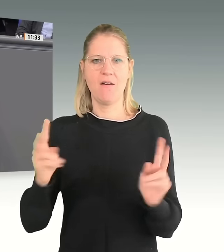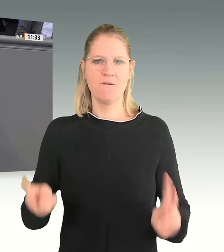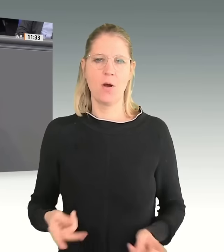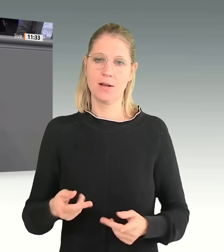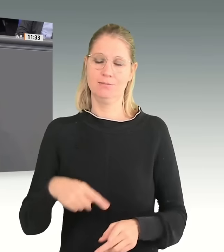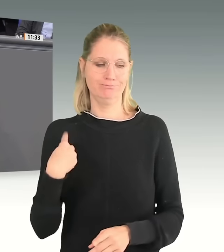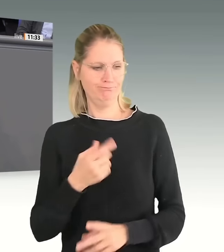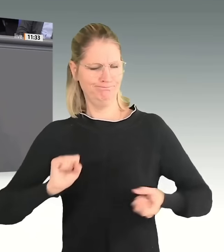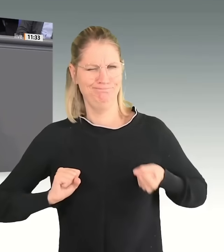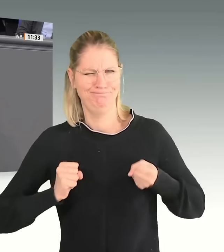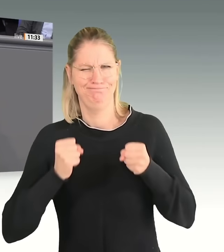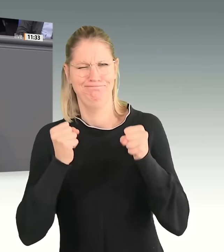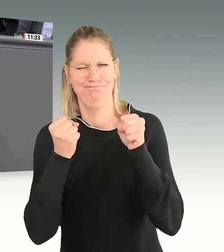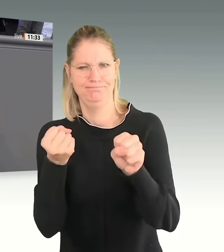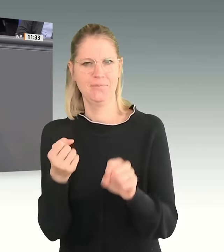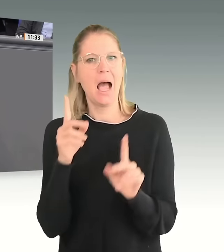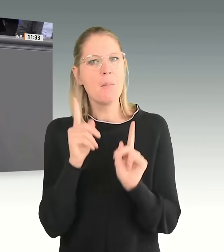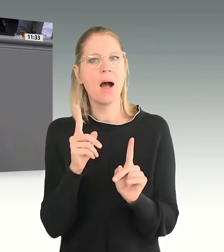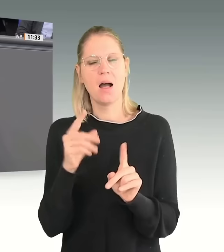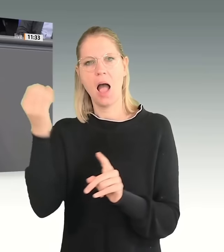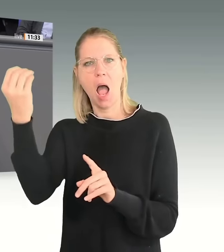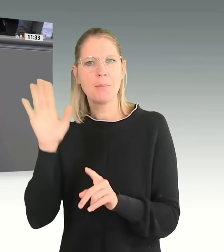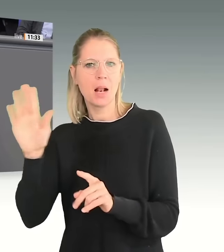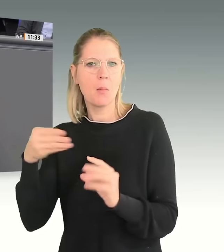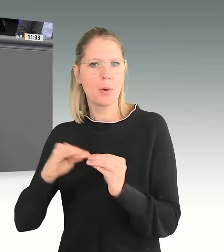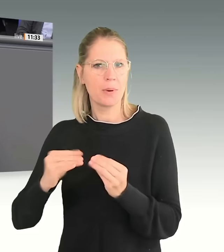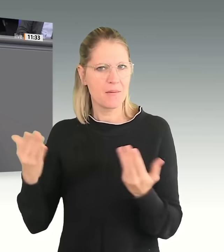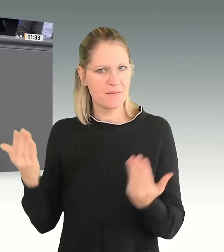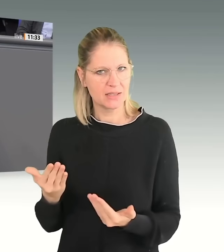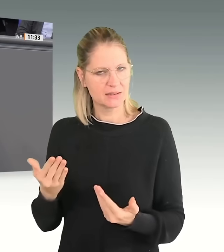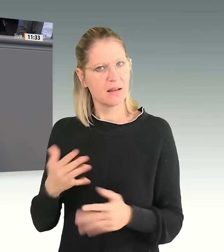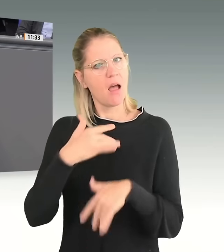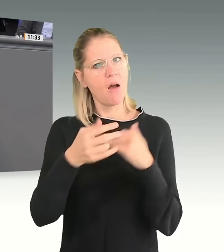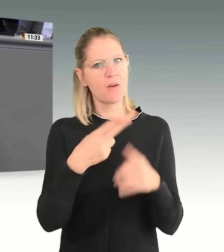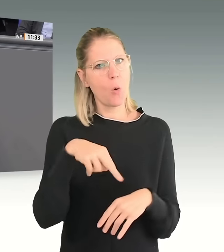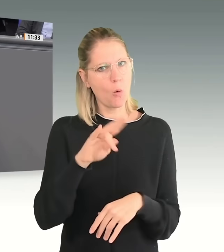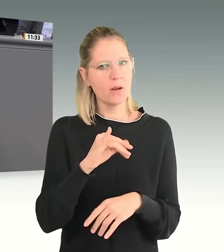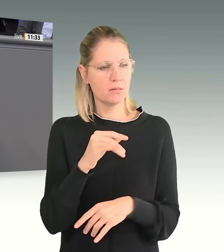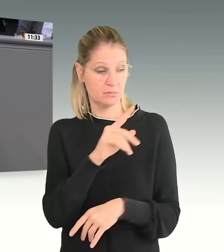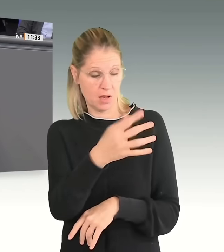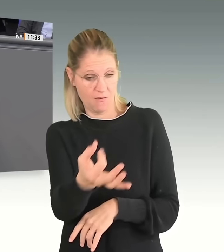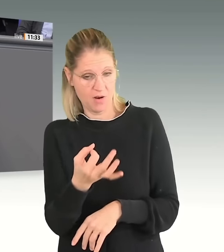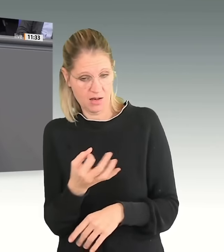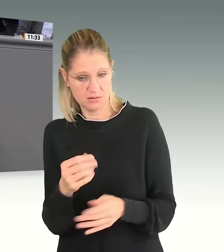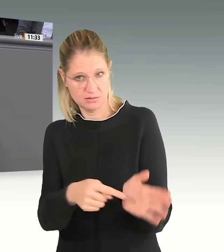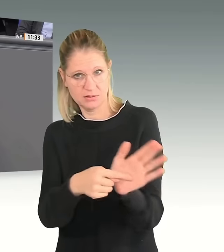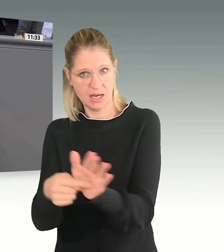Und wissen Sie, Frau Kollegin, was das Problem der Ampel ist? Und das haben Sie mit Ihrer Frage gerade eben auch gezeigt. Die Union hat vor